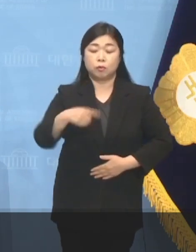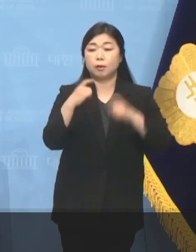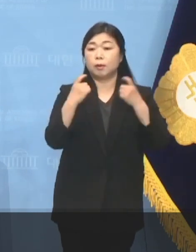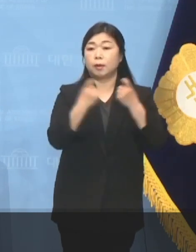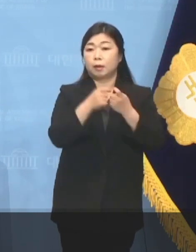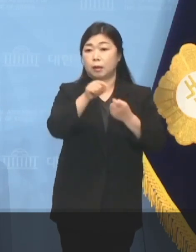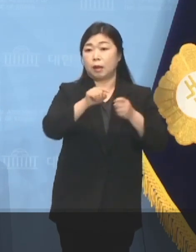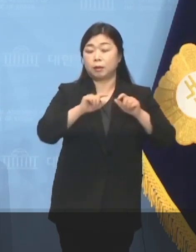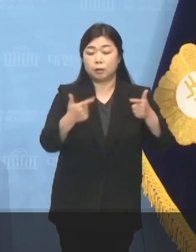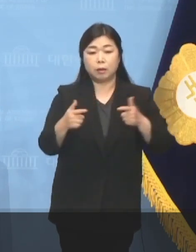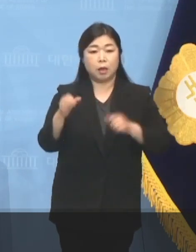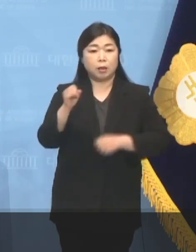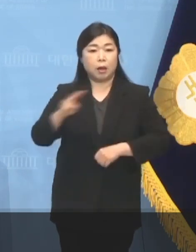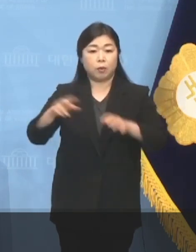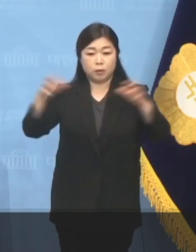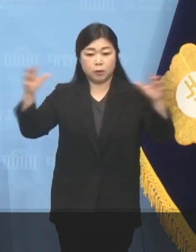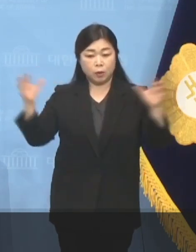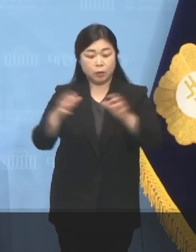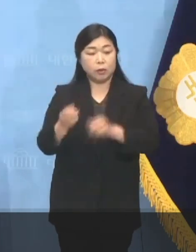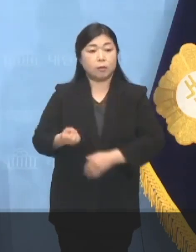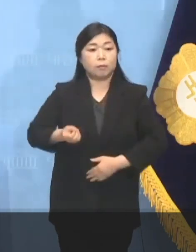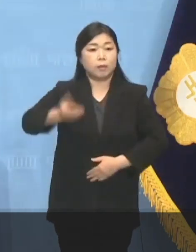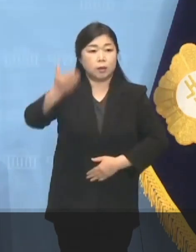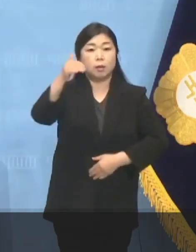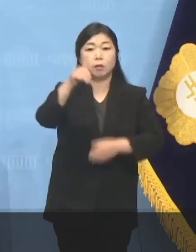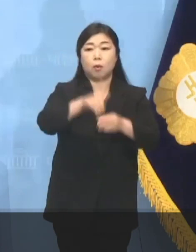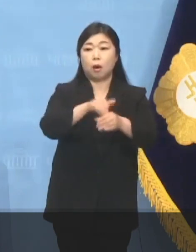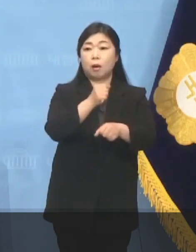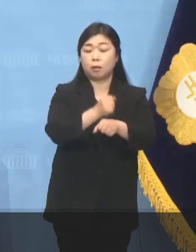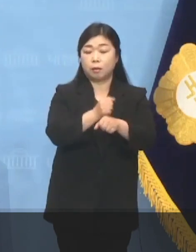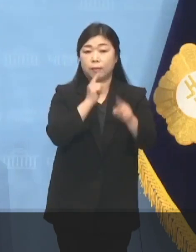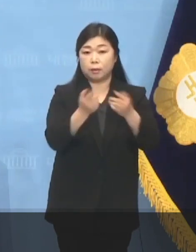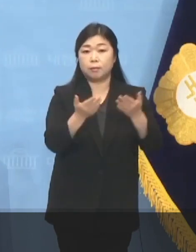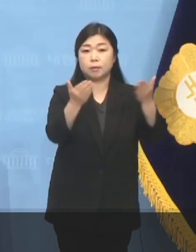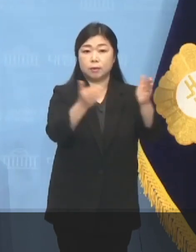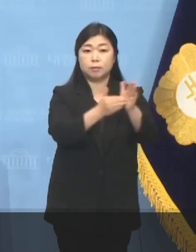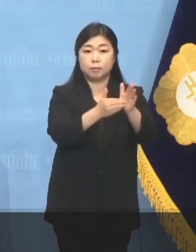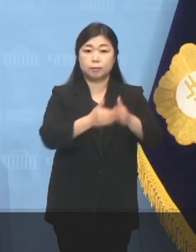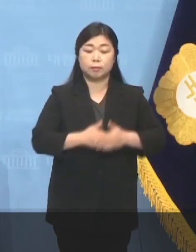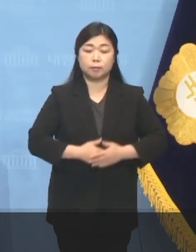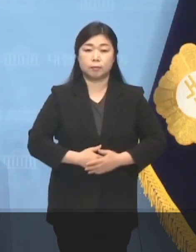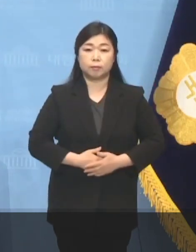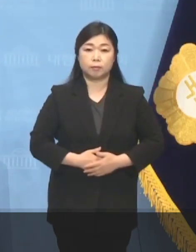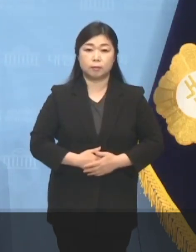야권 전체가 이기는 선거를 하겠다고 말씀드렸습니다.